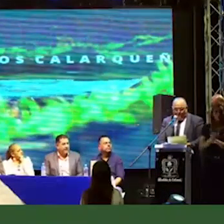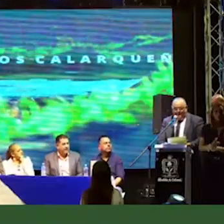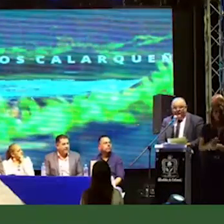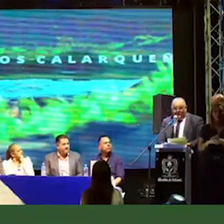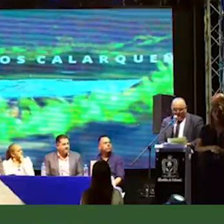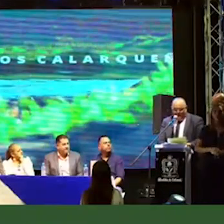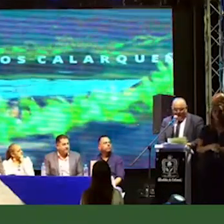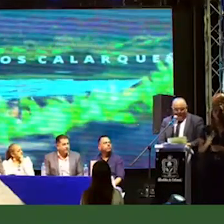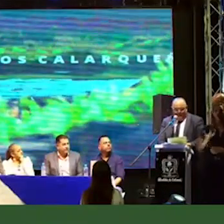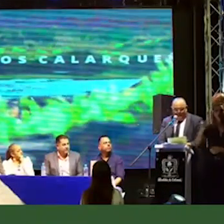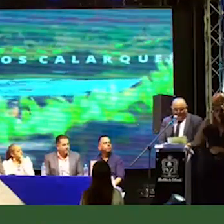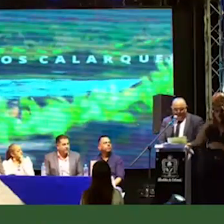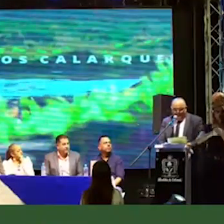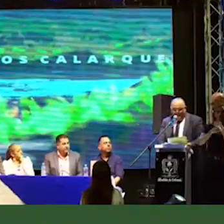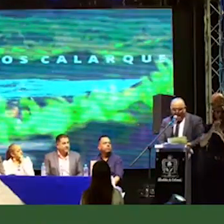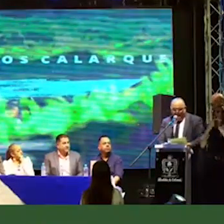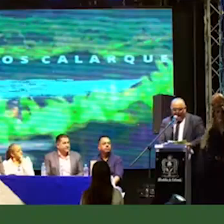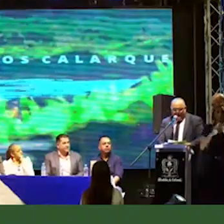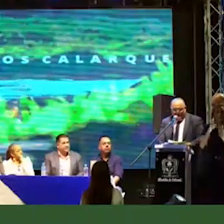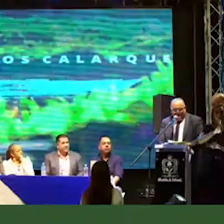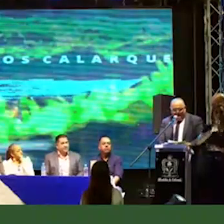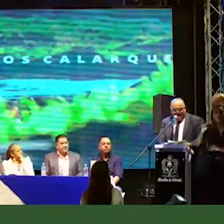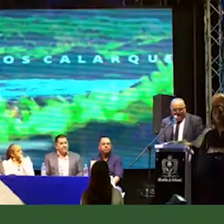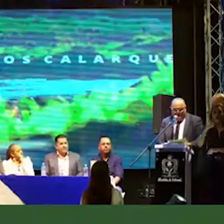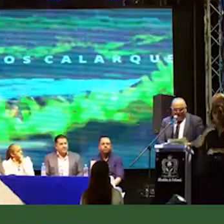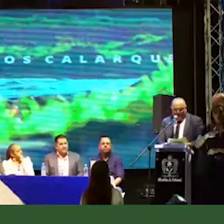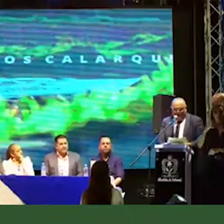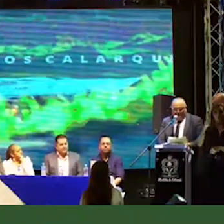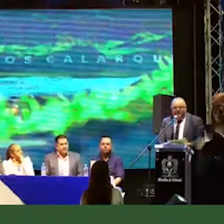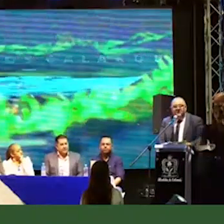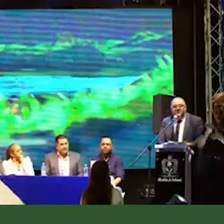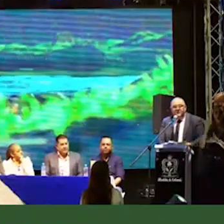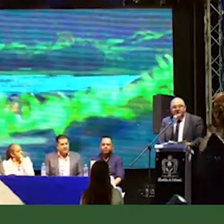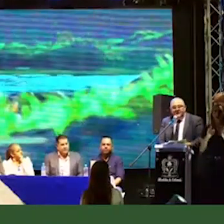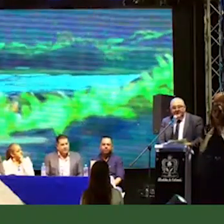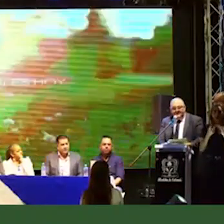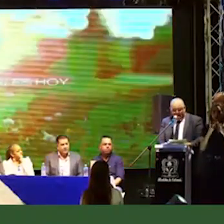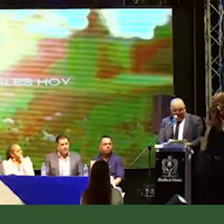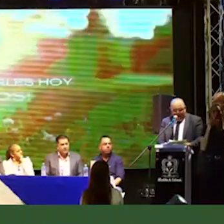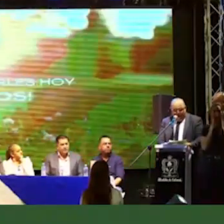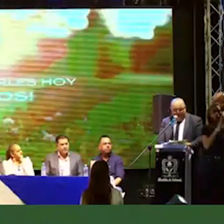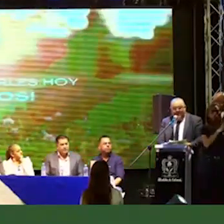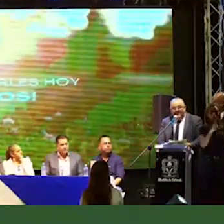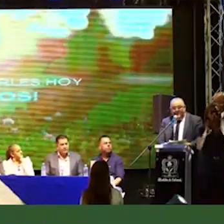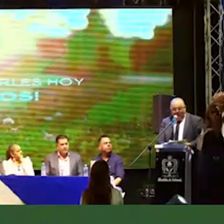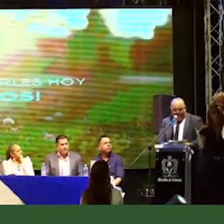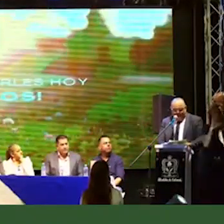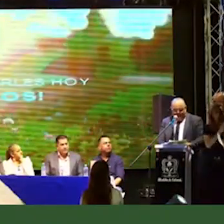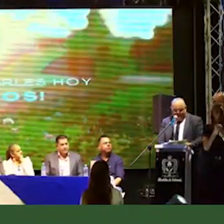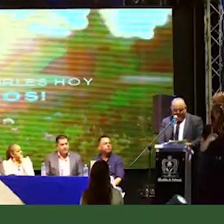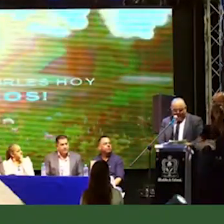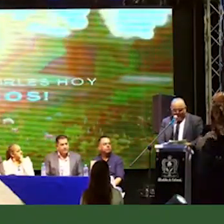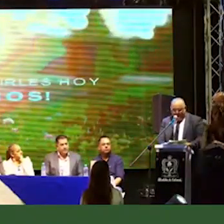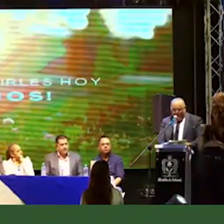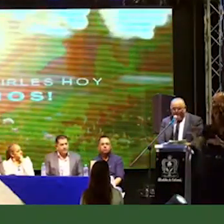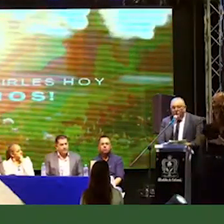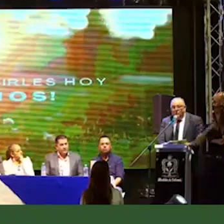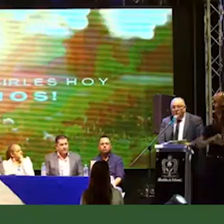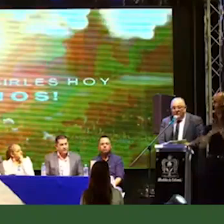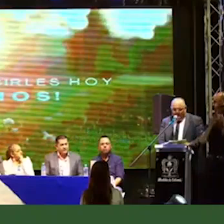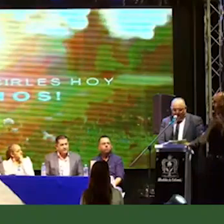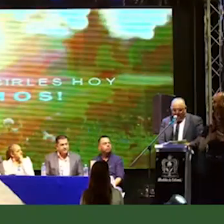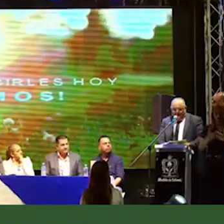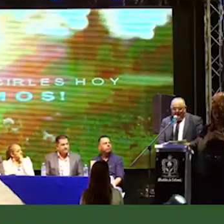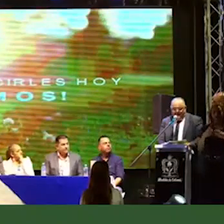de 2022, con el mejoramiento del área del servicio a nuestros usuarios, iniciamos el plan retoma, el cual